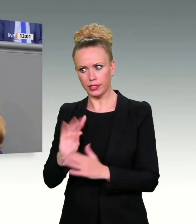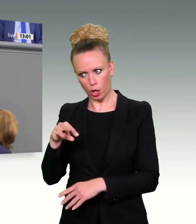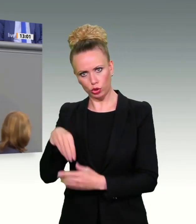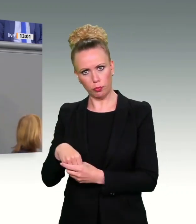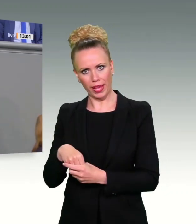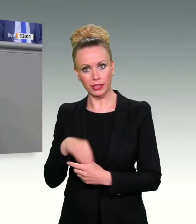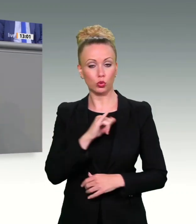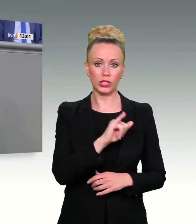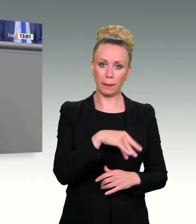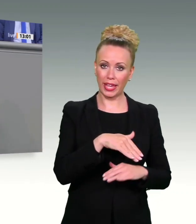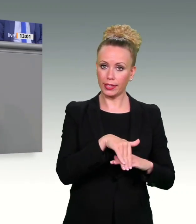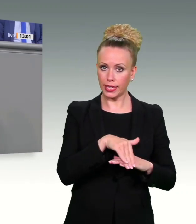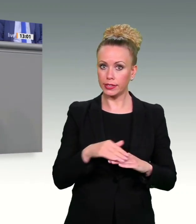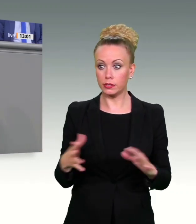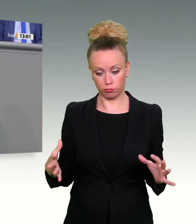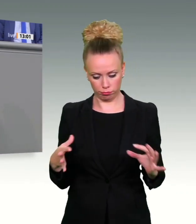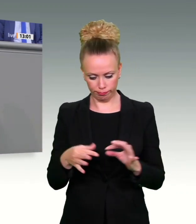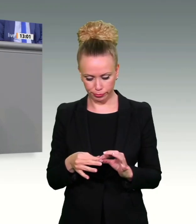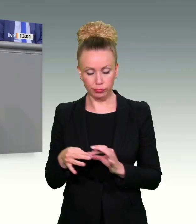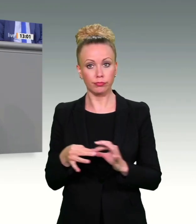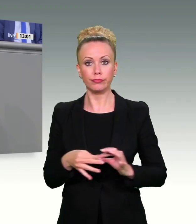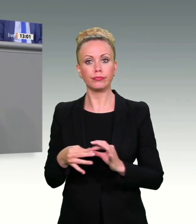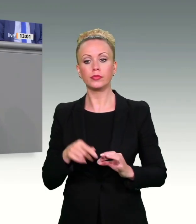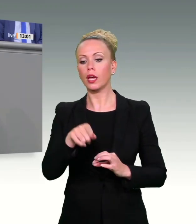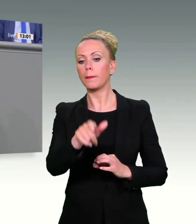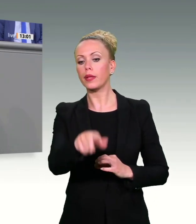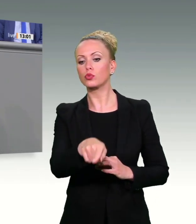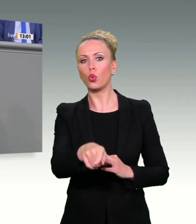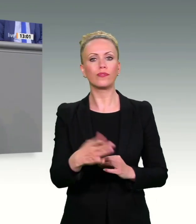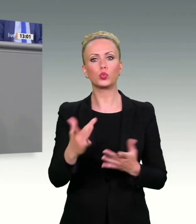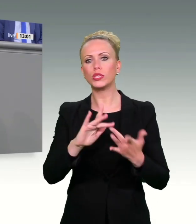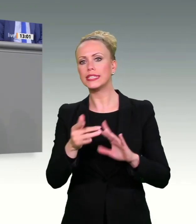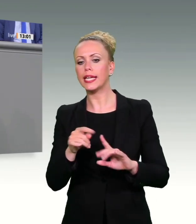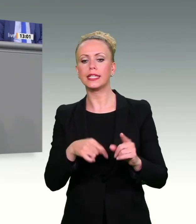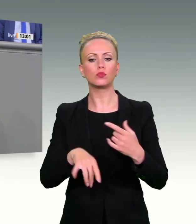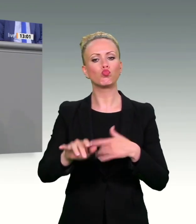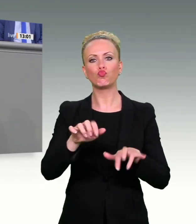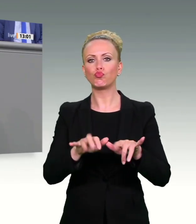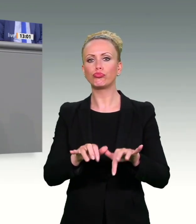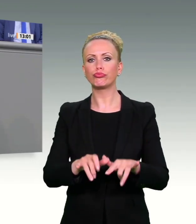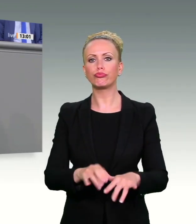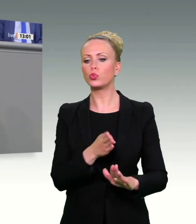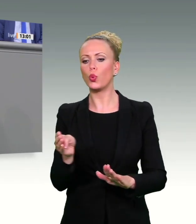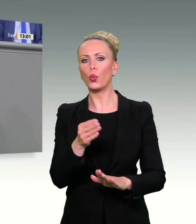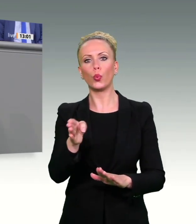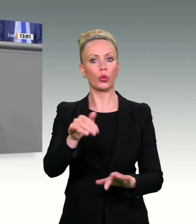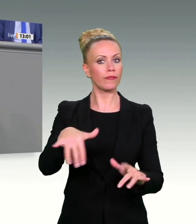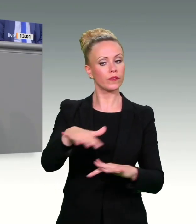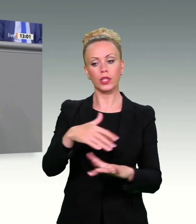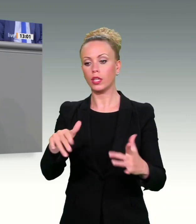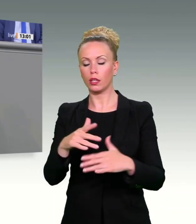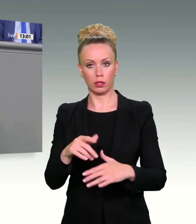sehr genaue Auskunft darüber, wie das Surfverhalten einer Person im Internet ist. Und dieses permanente Gefühl des